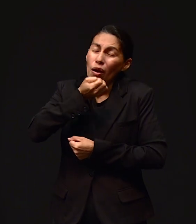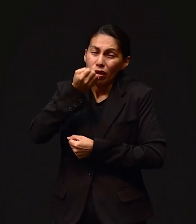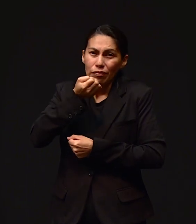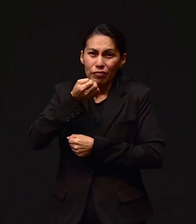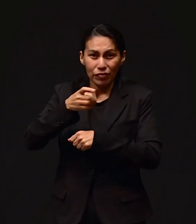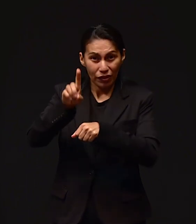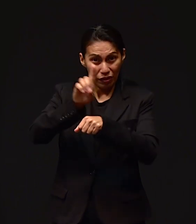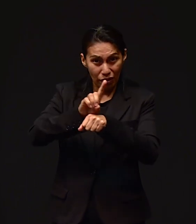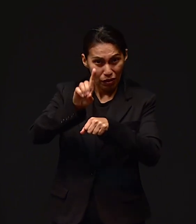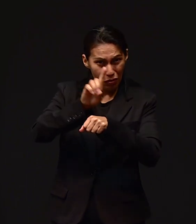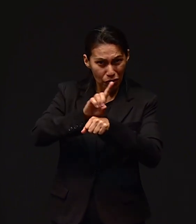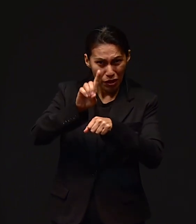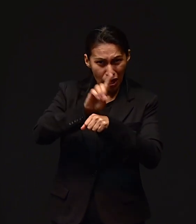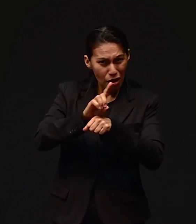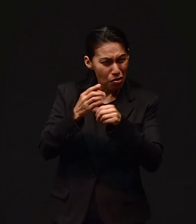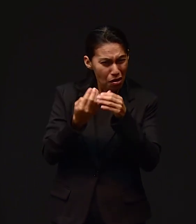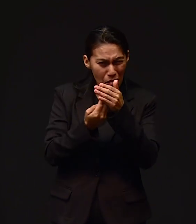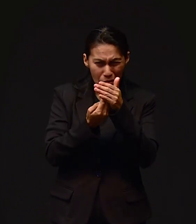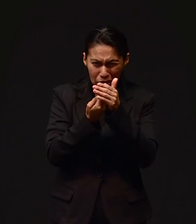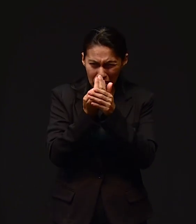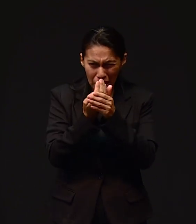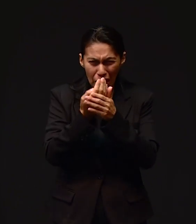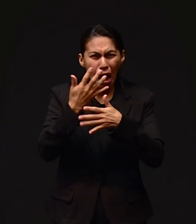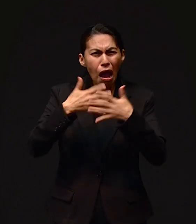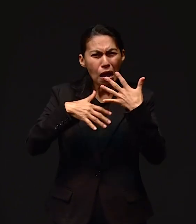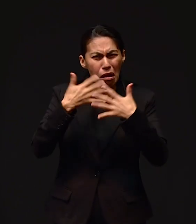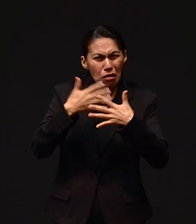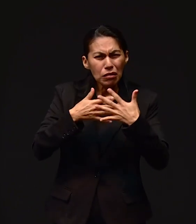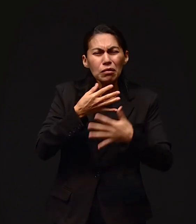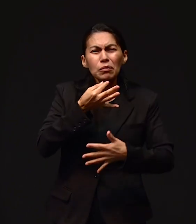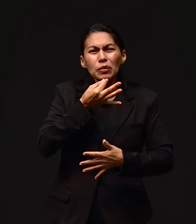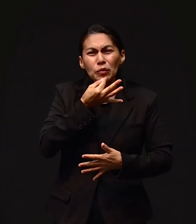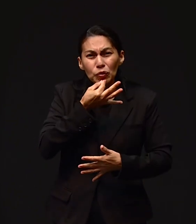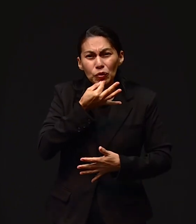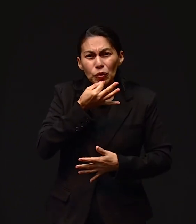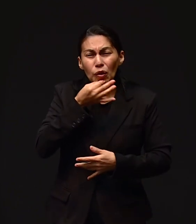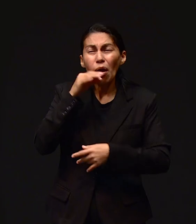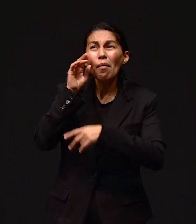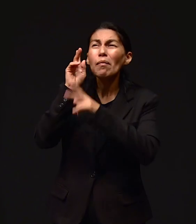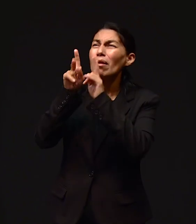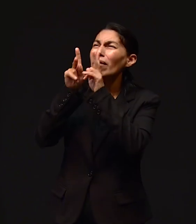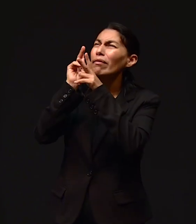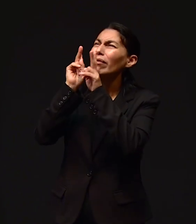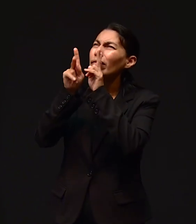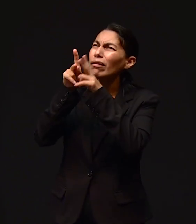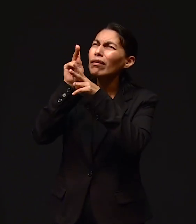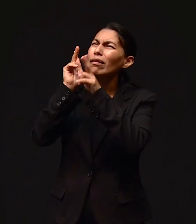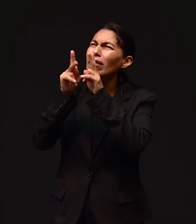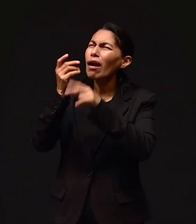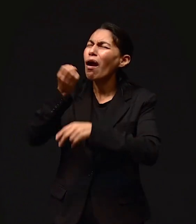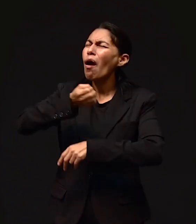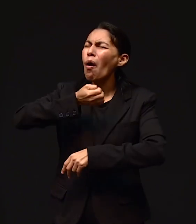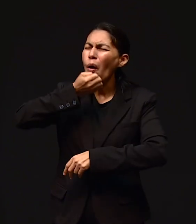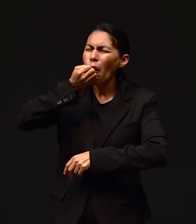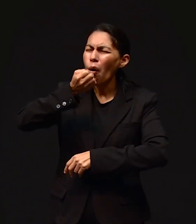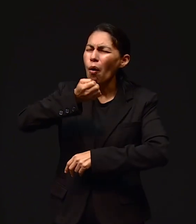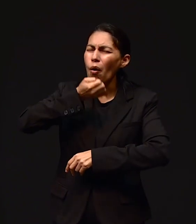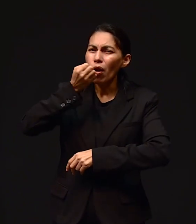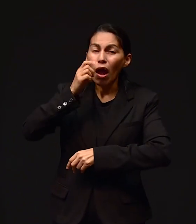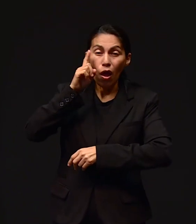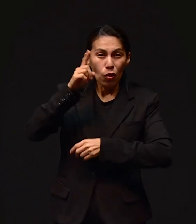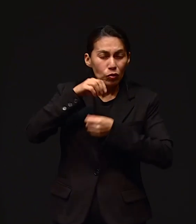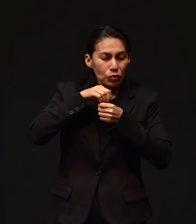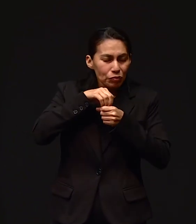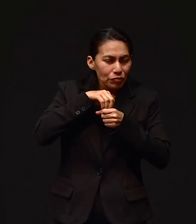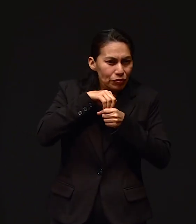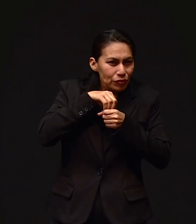15 minutos en la mañana. Mínimo 15 minutos. Para orar a tu padre que ve en